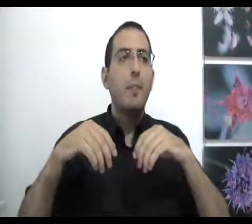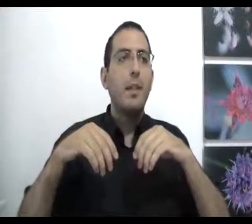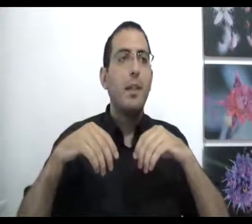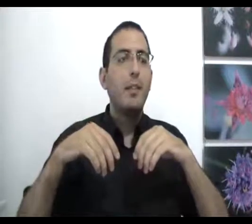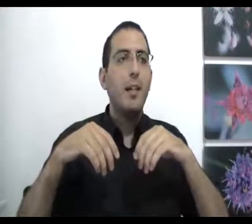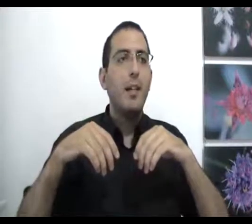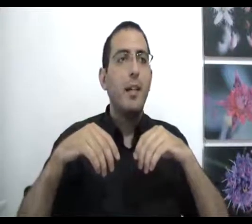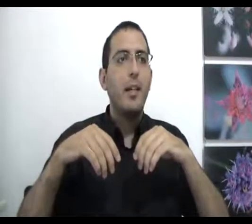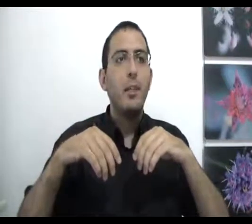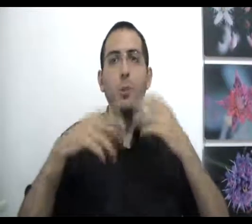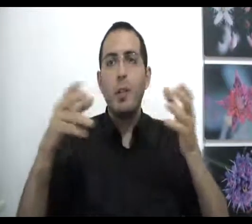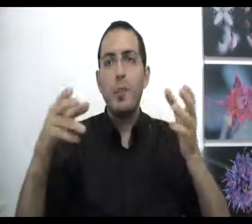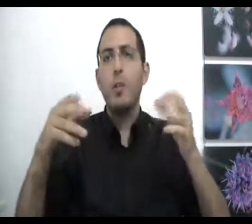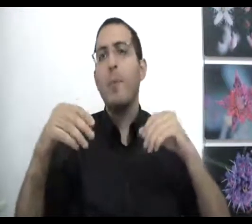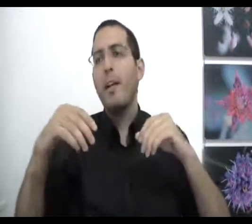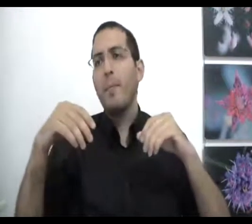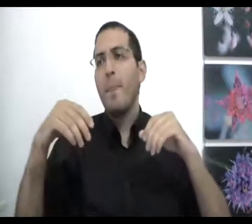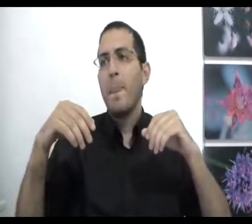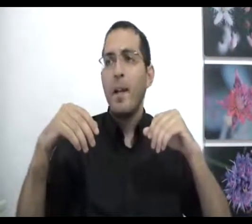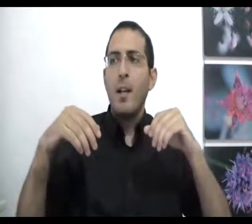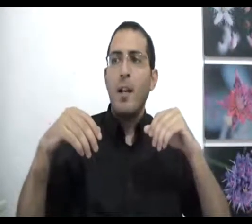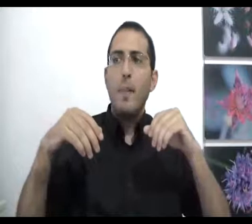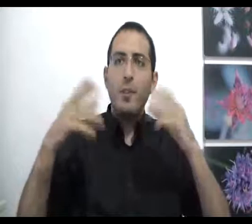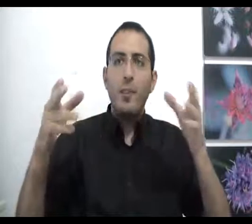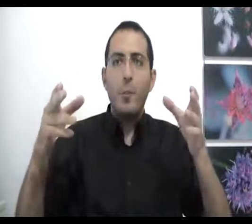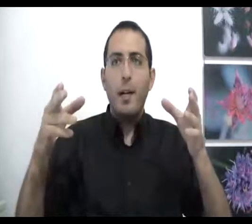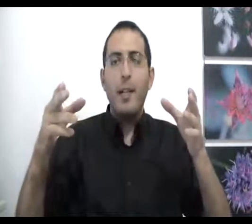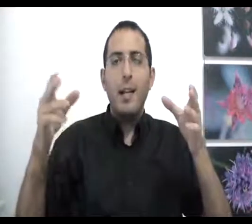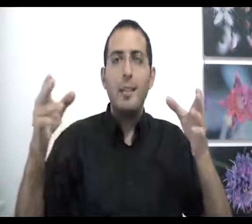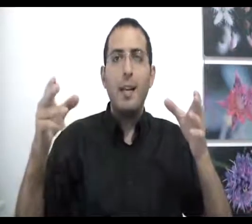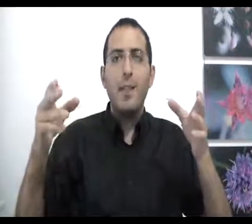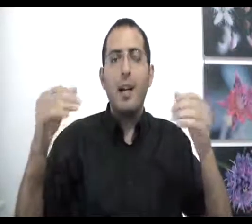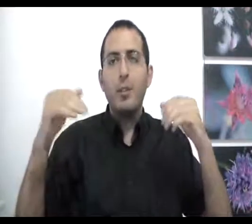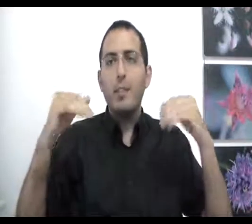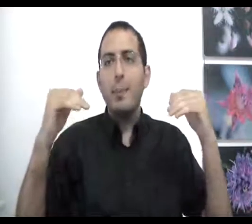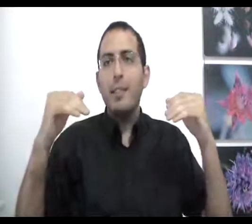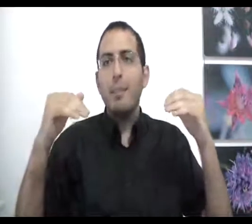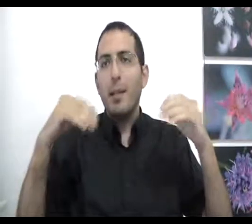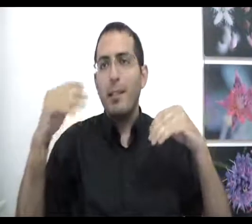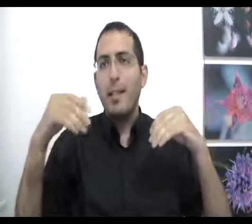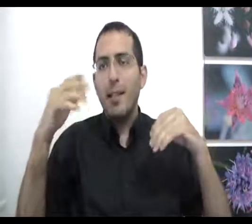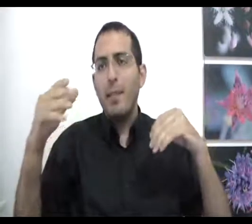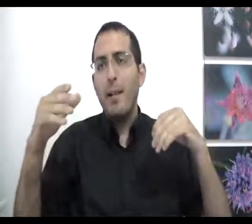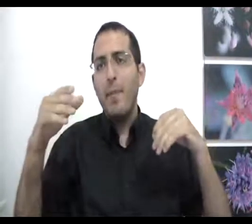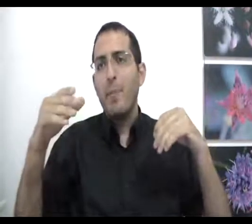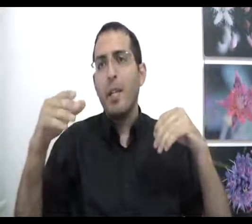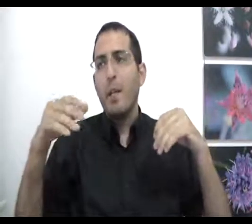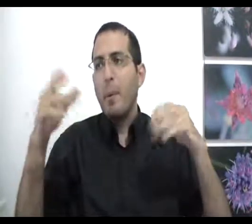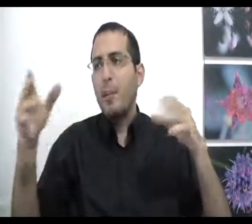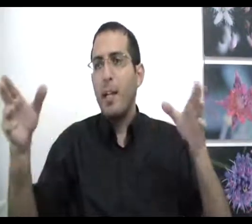רצה לשמוע את מה שאני אומר ובשביל זה הוא בא להרצאה והרצון הזה בעצם מחזיק את האדם במשך